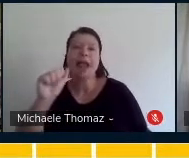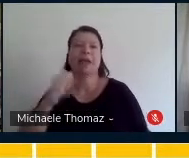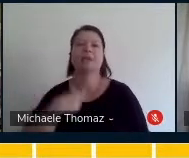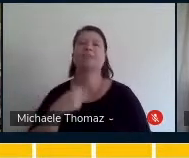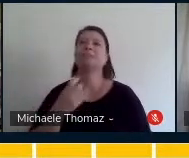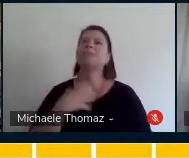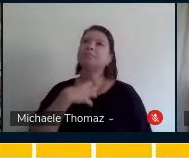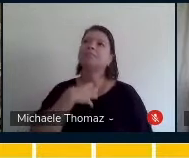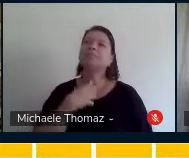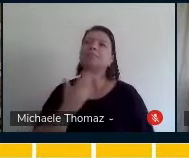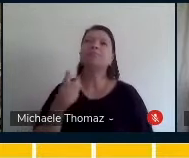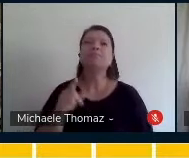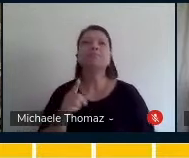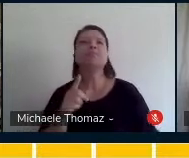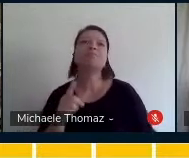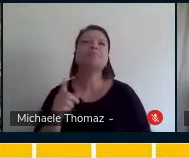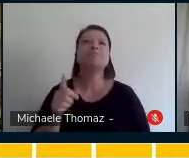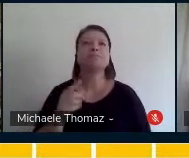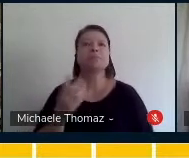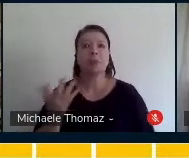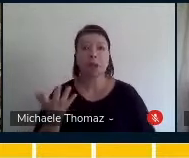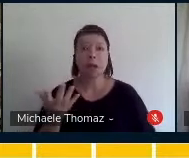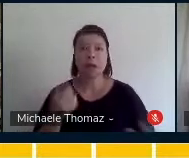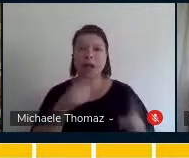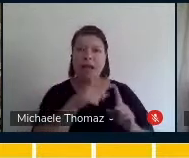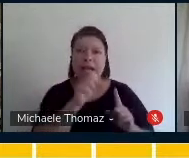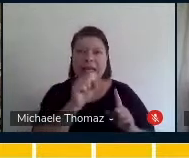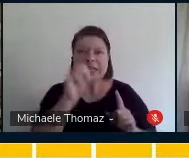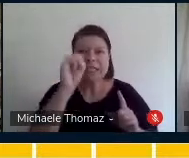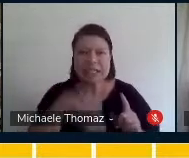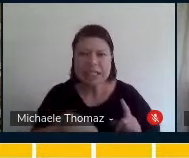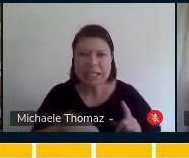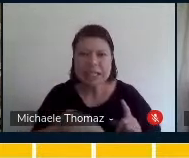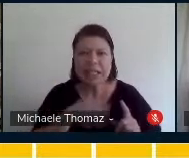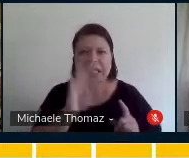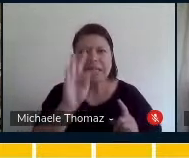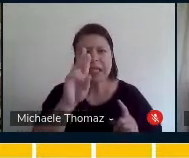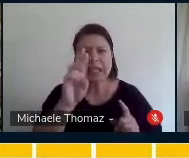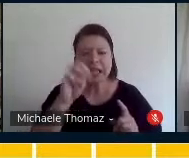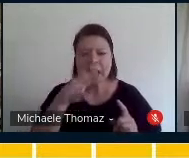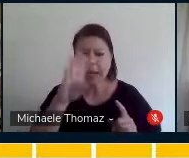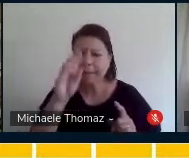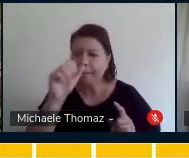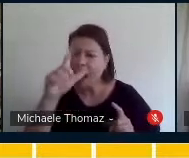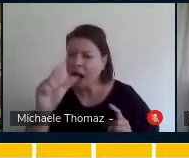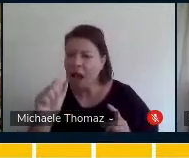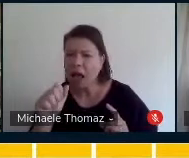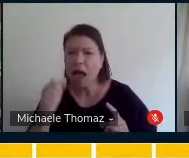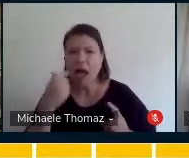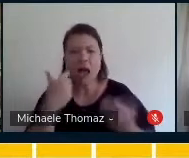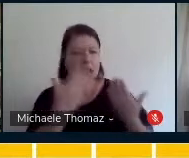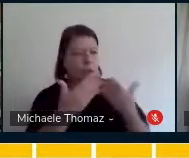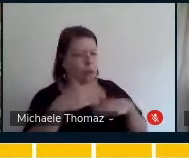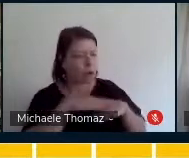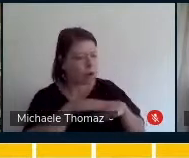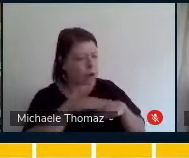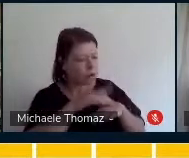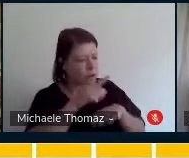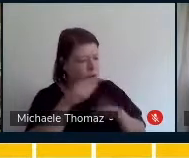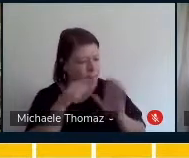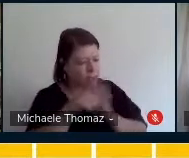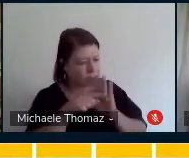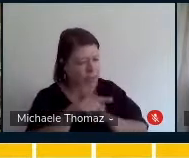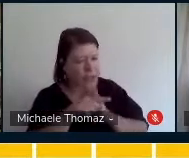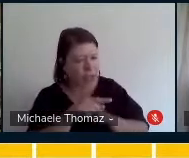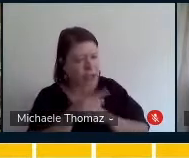Então, quando ela vira para mim e fala, sim, trem bala, e eu pego e começo a conversar com ela, que eu questionei, né,